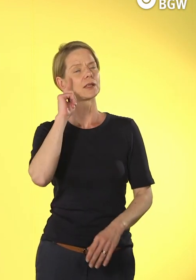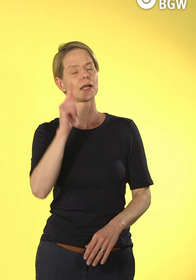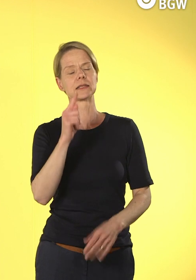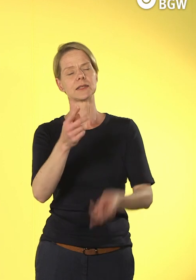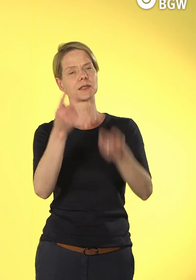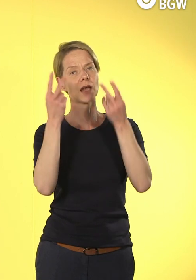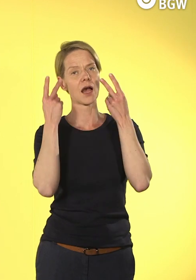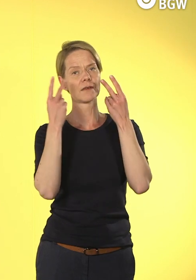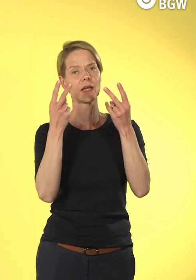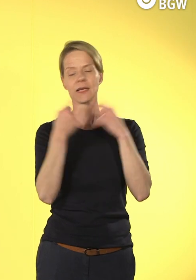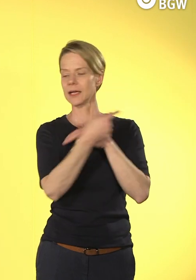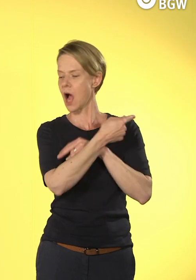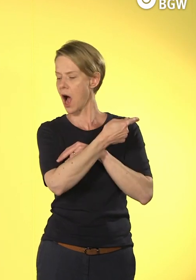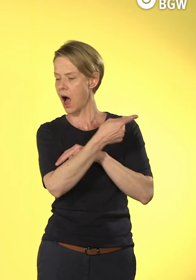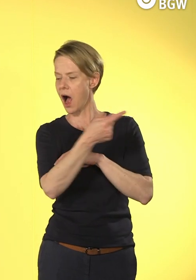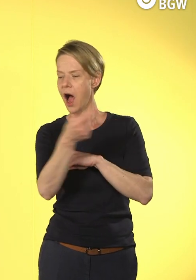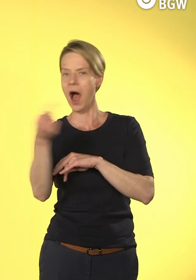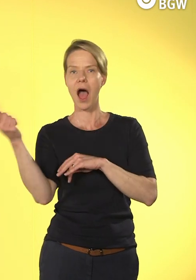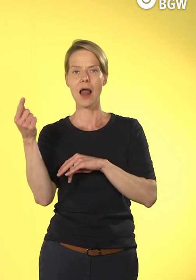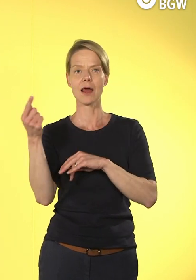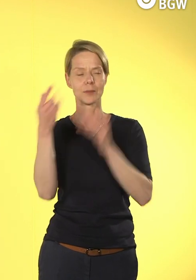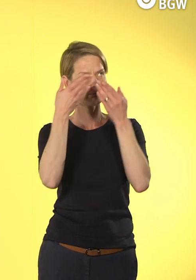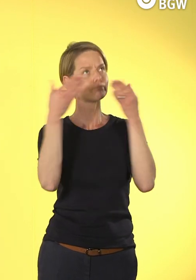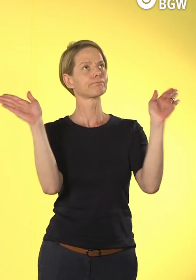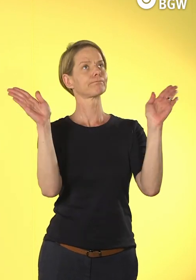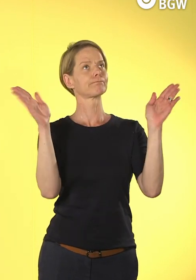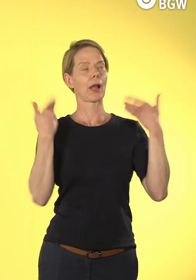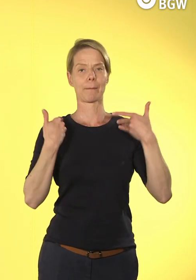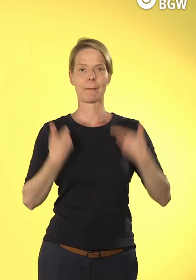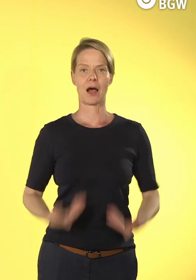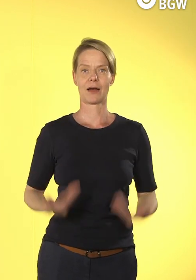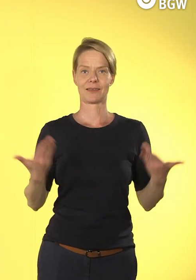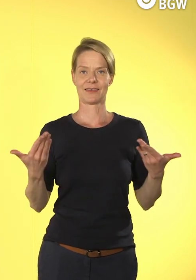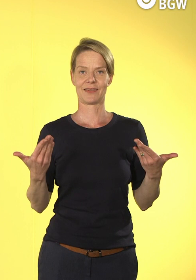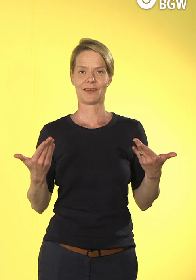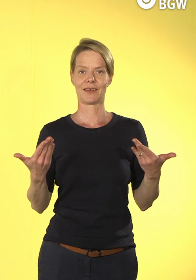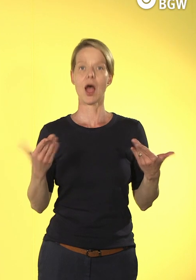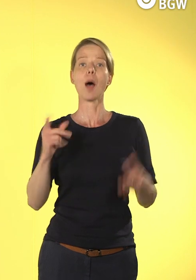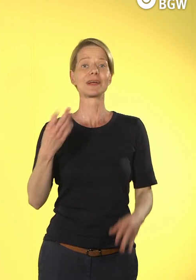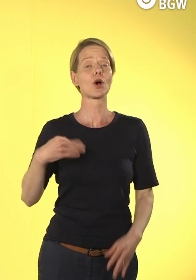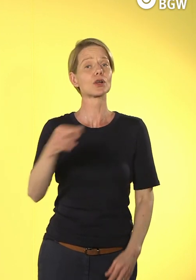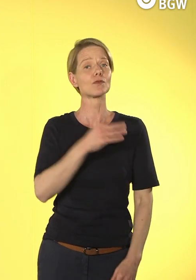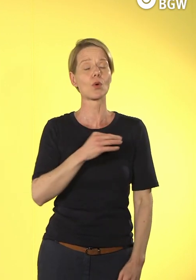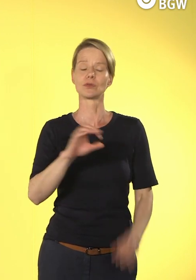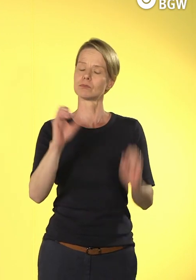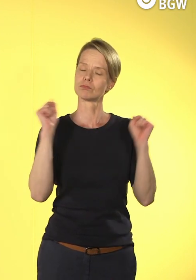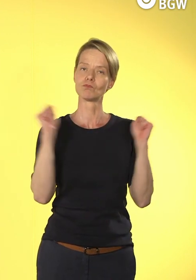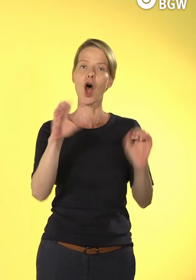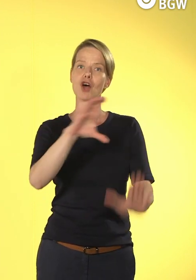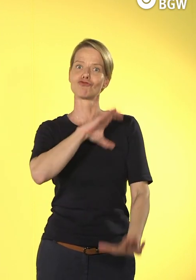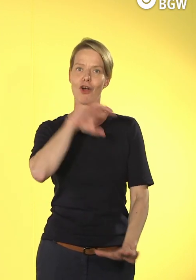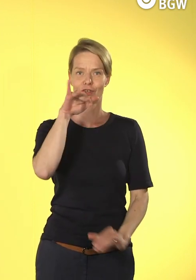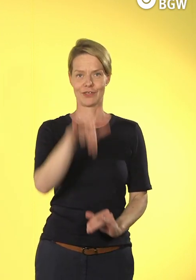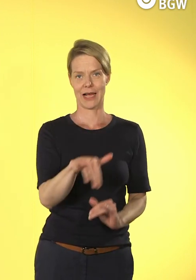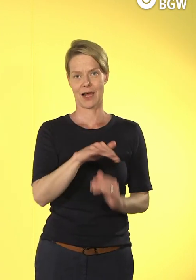hat. Das heißt, durch diese verschiedenen Anknüpfungspunkte haben wir auch große Chancen. Wir haben nicht den Anspruch,